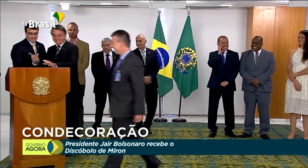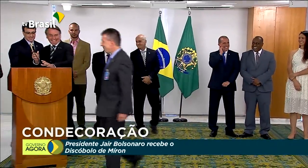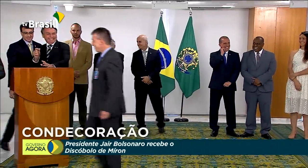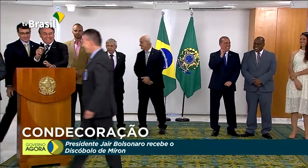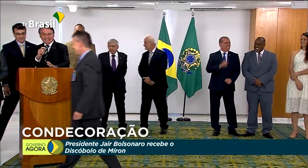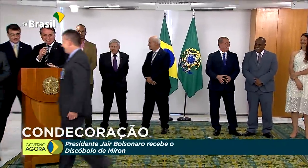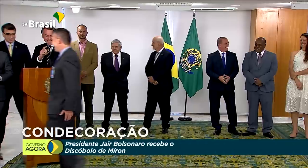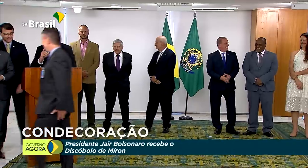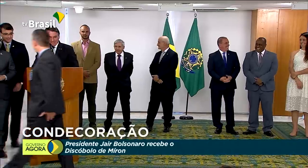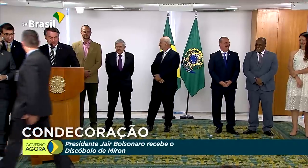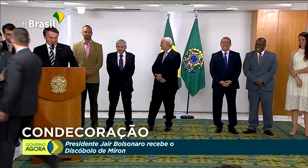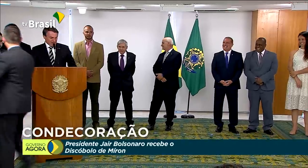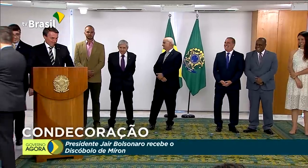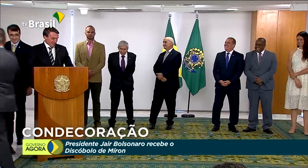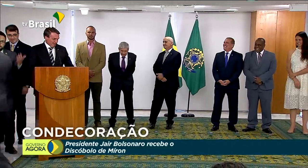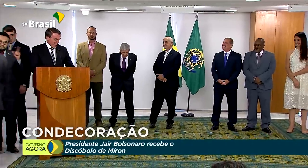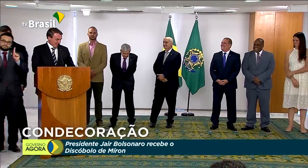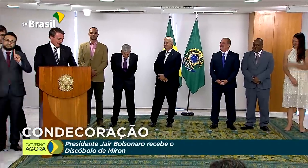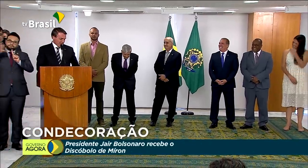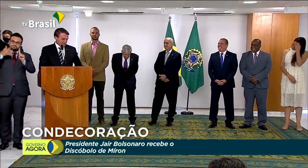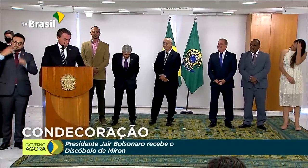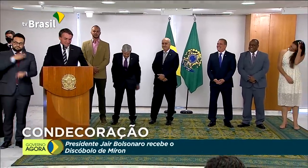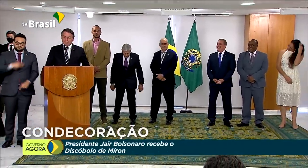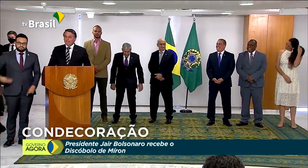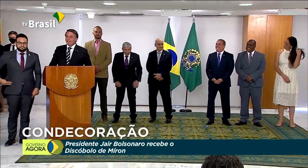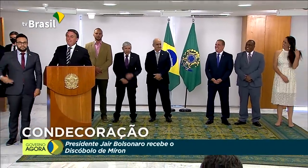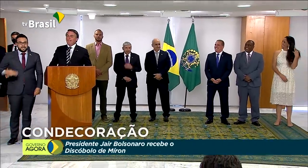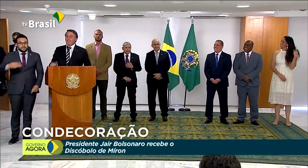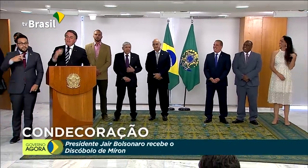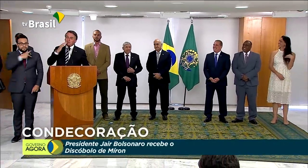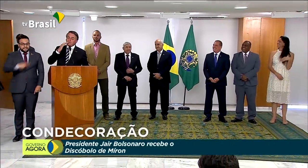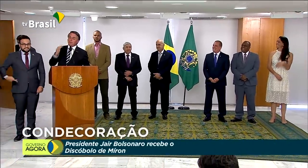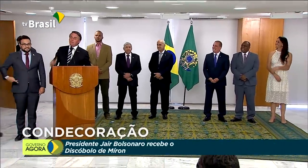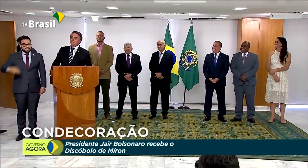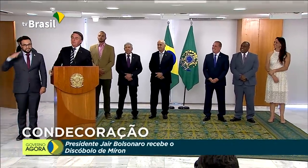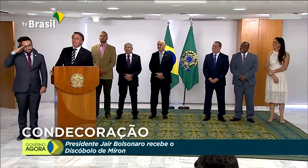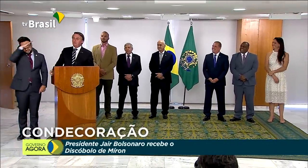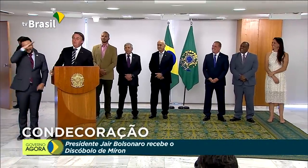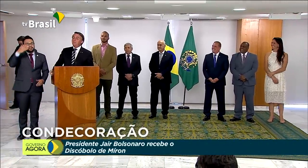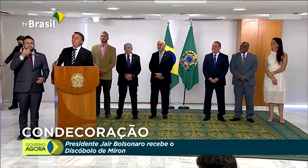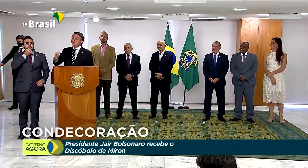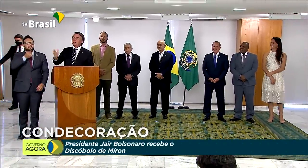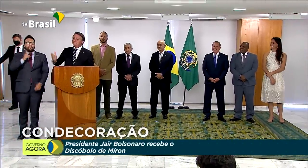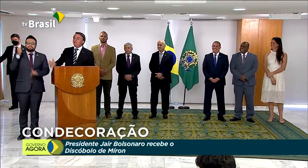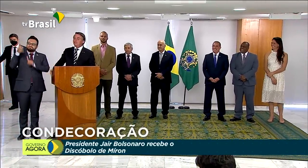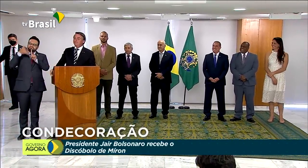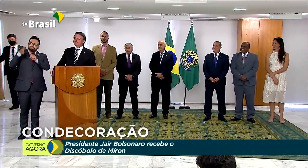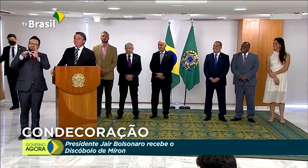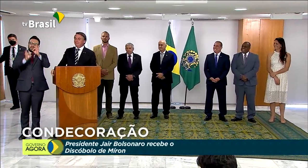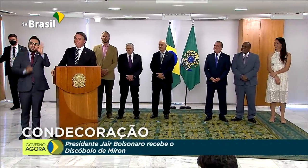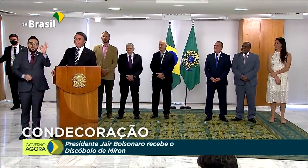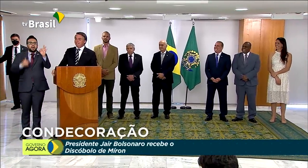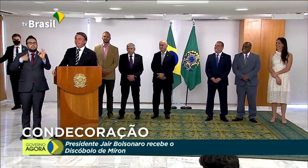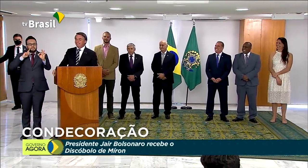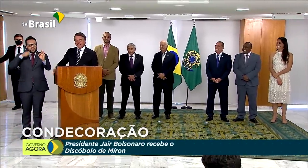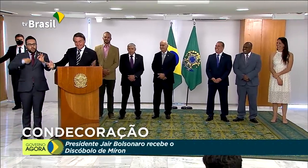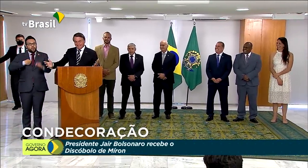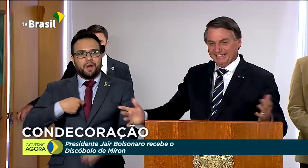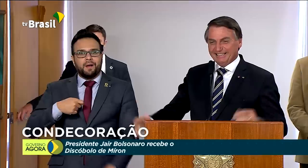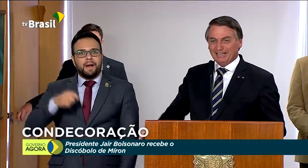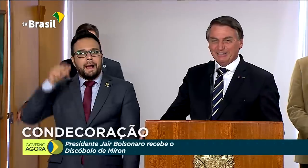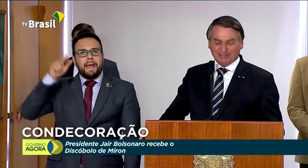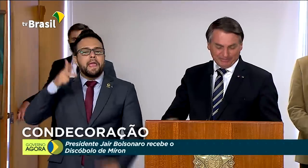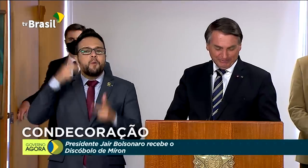Com a palavra o presidente da República, Jair Bolsonaro. Eu não sou bom no discurso não, o meu apelido era Cavalão, no quartel, né,